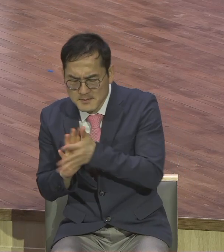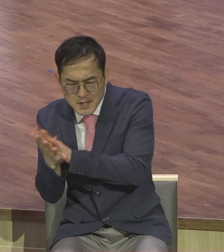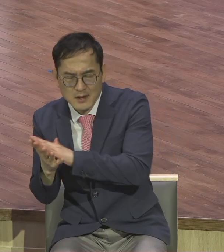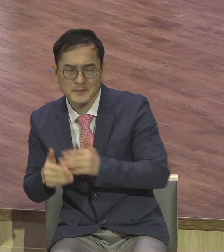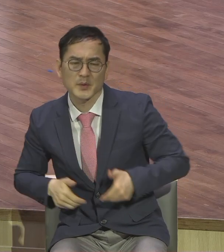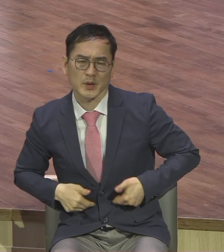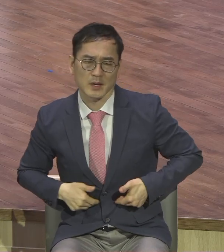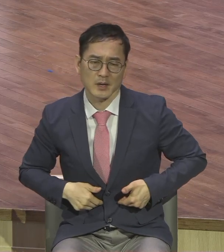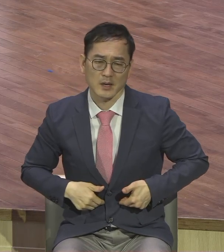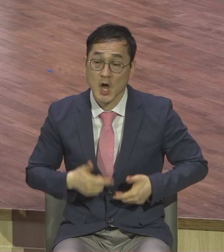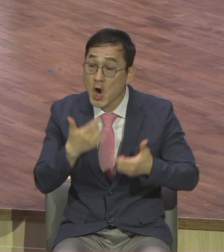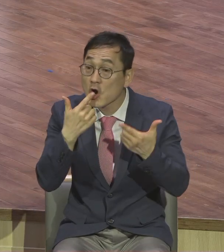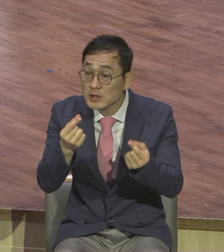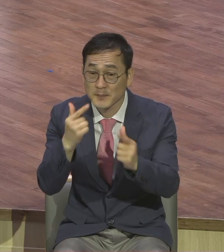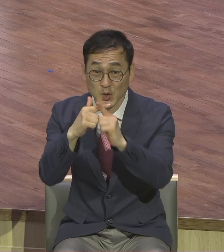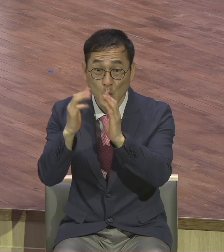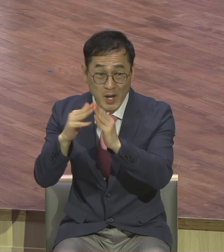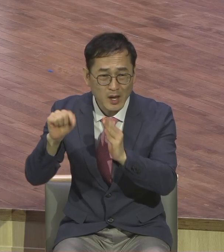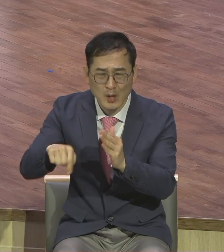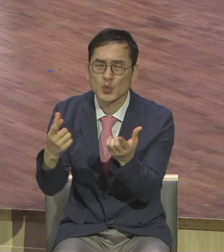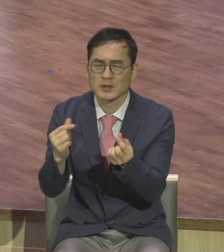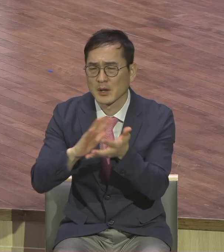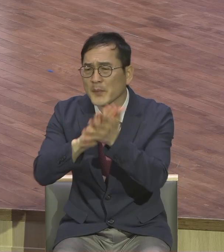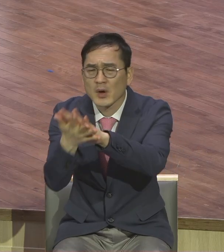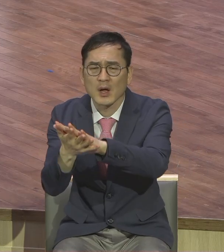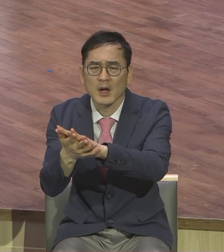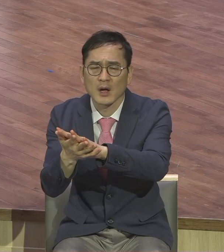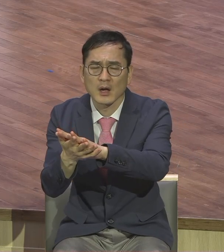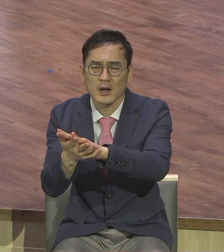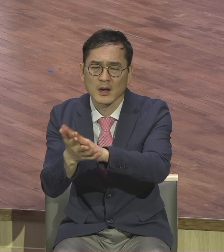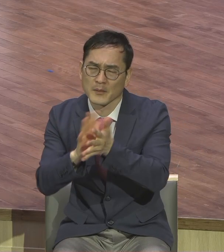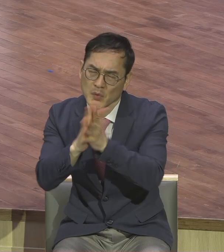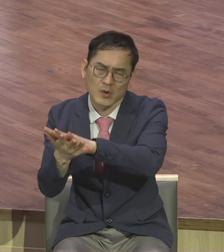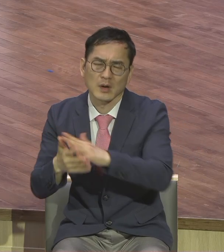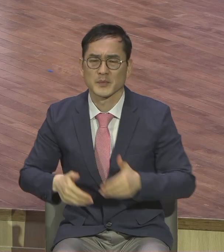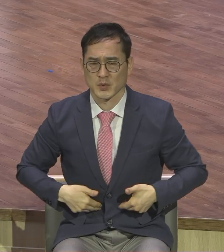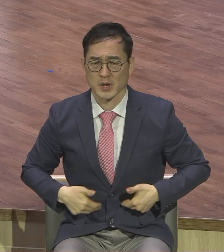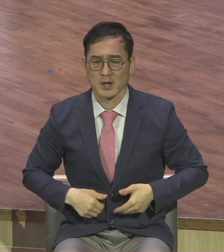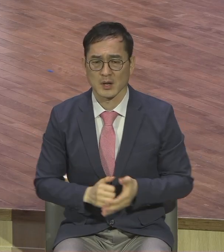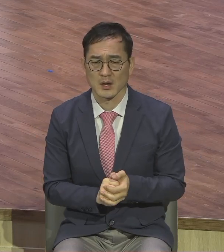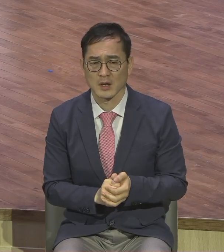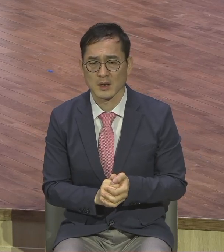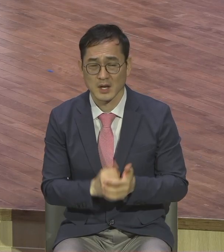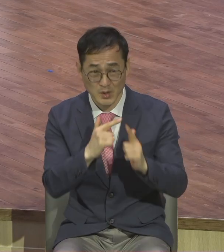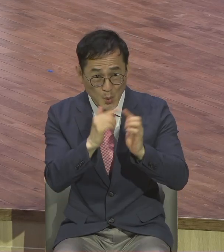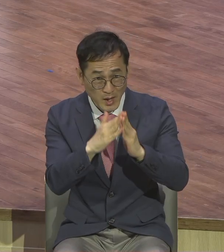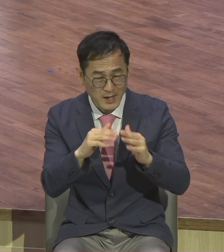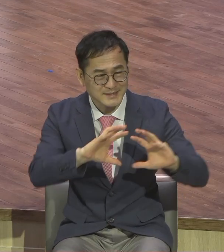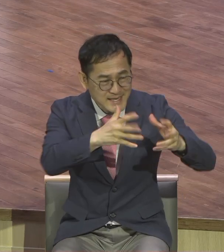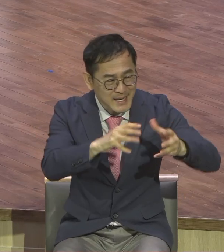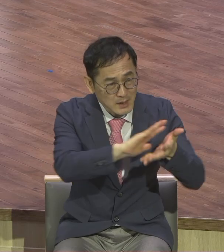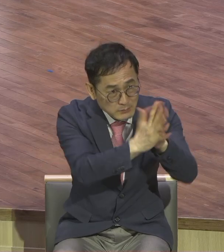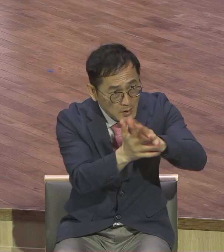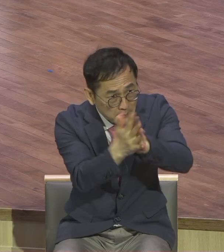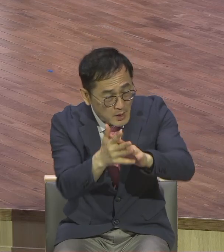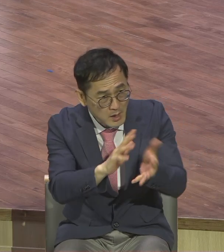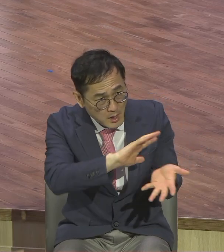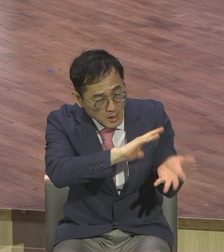않고는 살아남을 수가 없어요. 교회가 다 못 따라가니까 문을 닫아버려요. 그렇게 종교 교육이 일으켰던